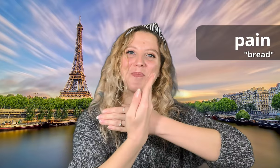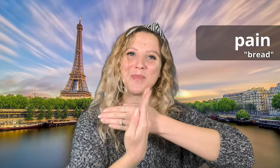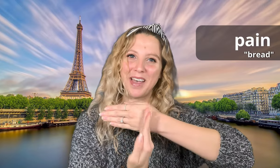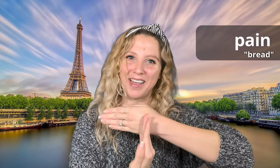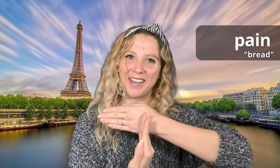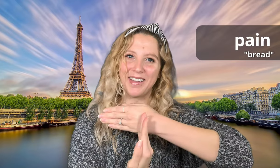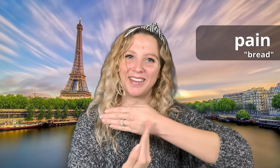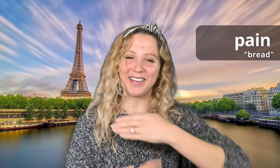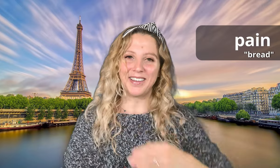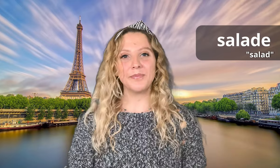Pain